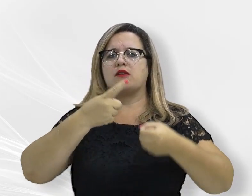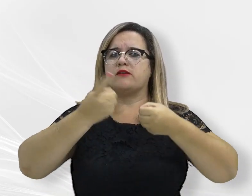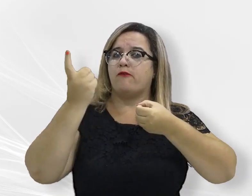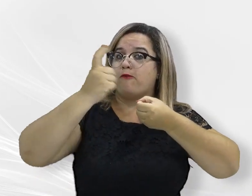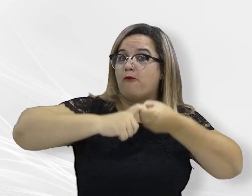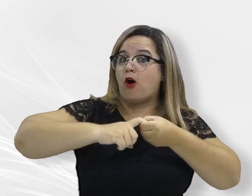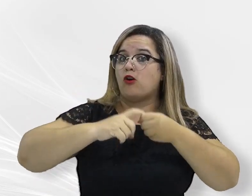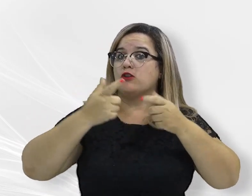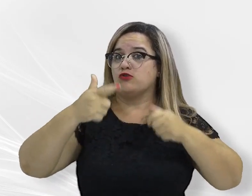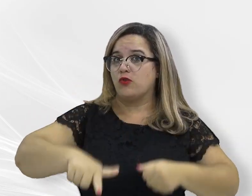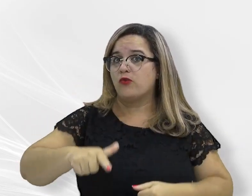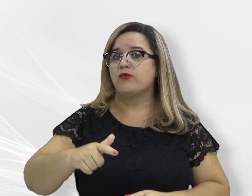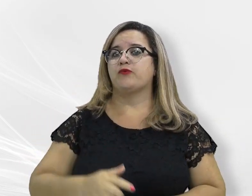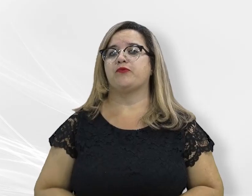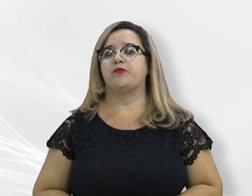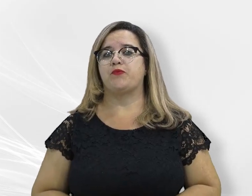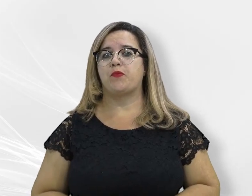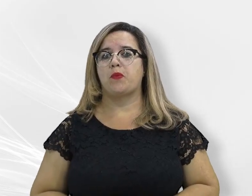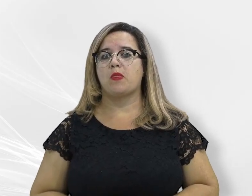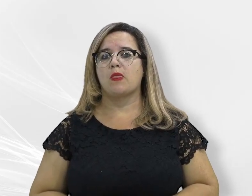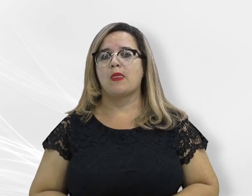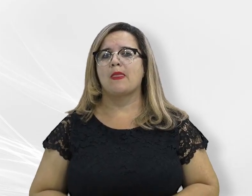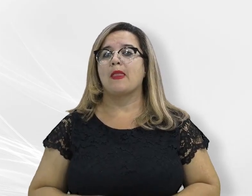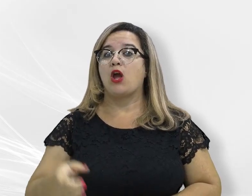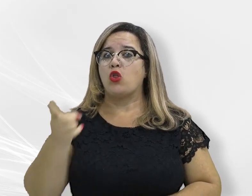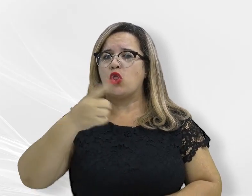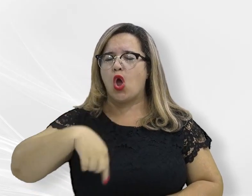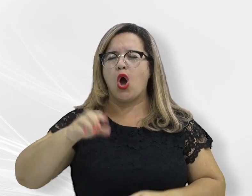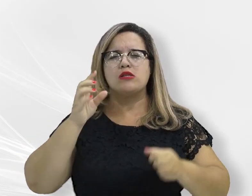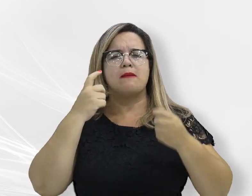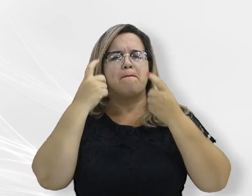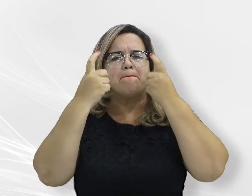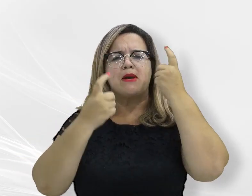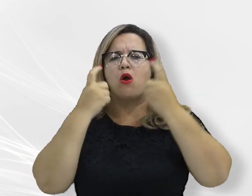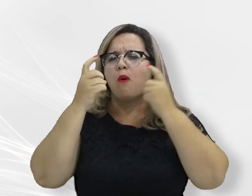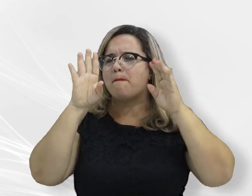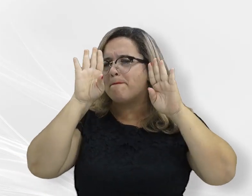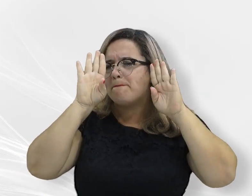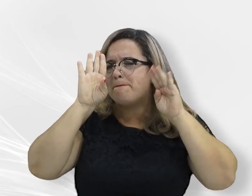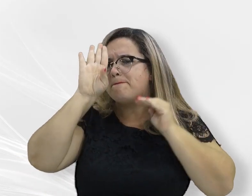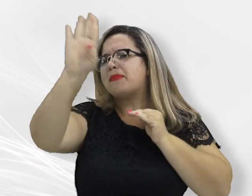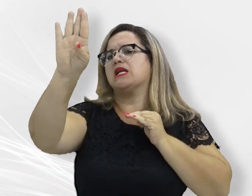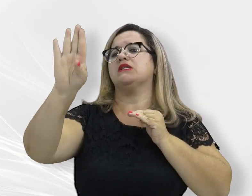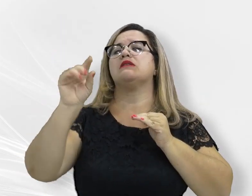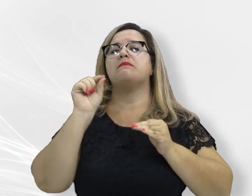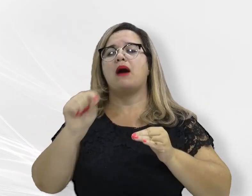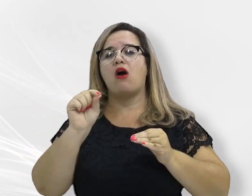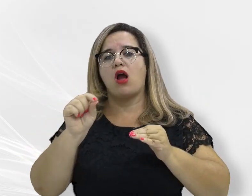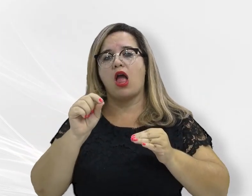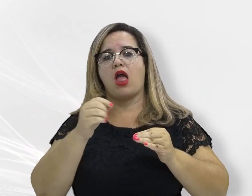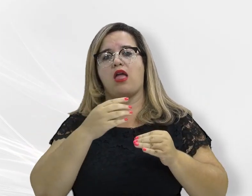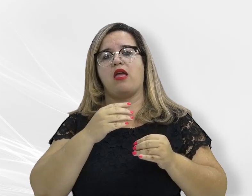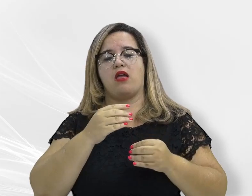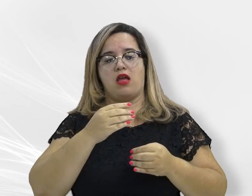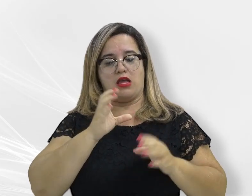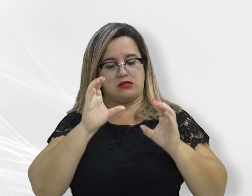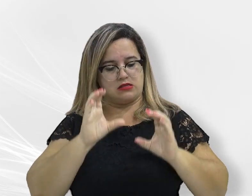os demais poderes e, acima de tudo, com o nosso cidadão, que é o grande pagador de impostos, acrescentou. Além do